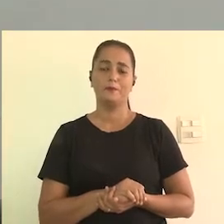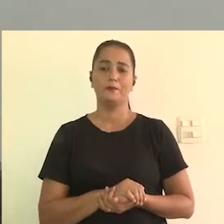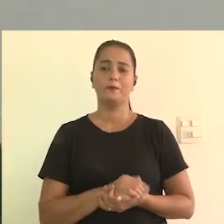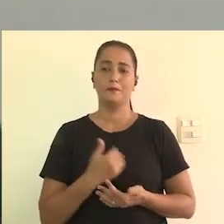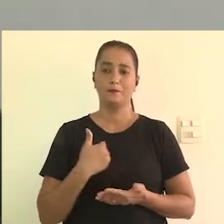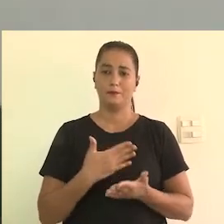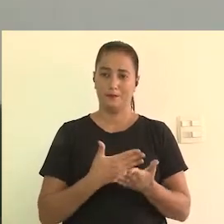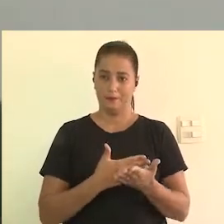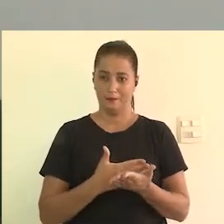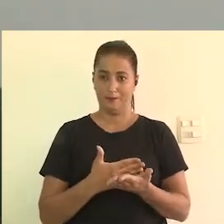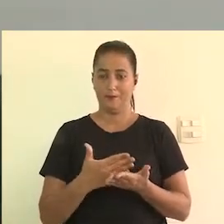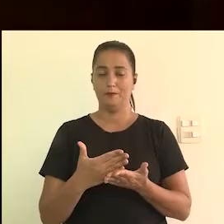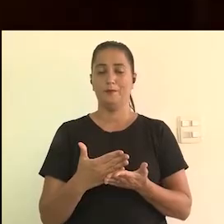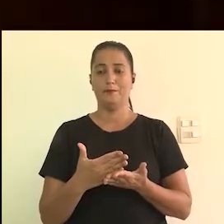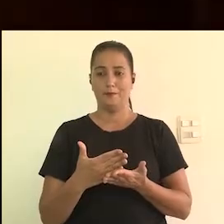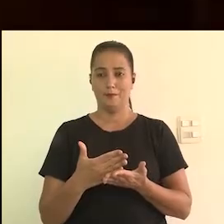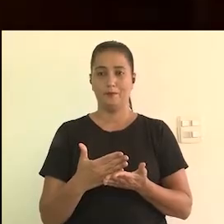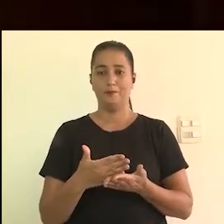à vontade para começar.